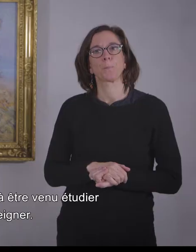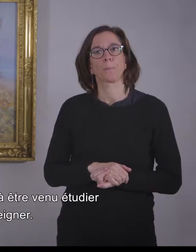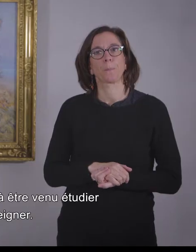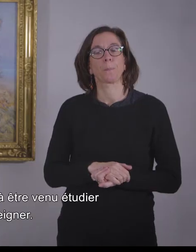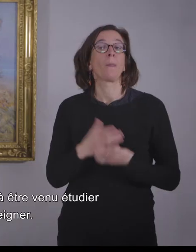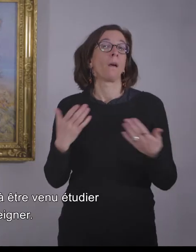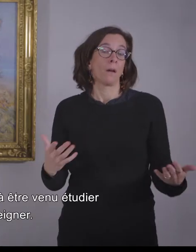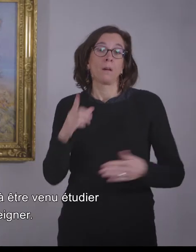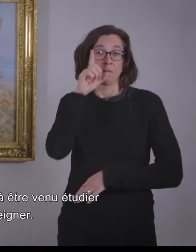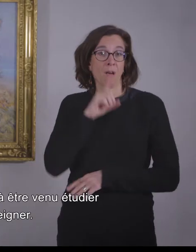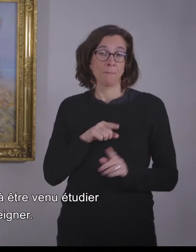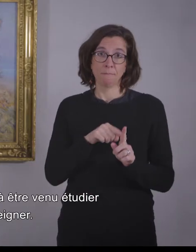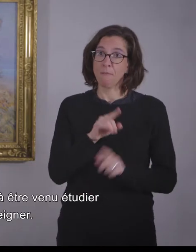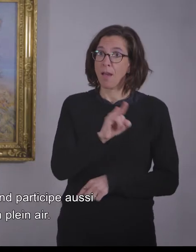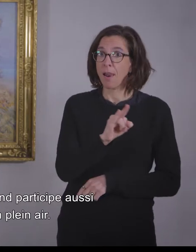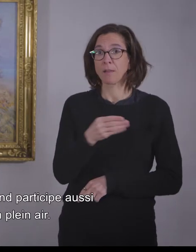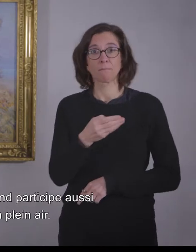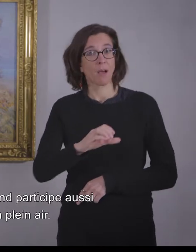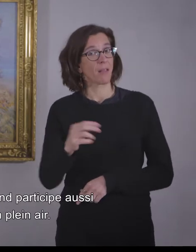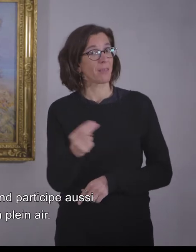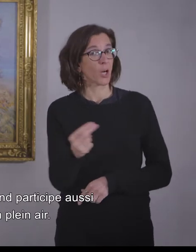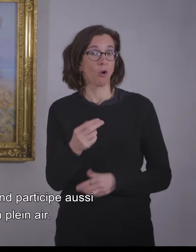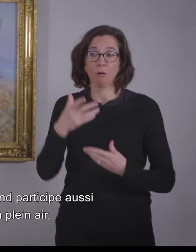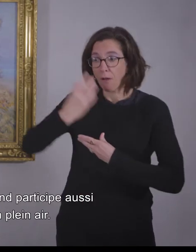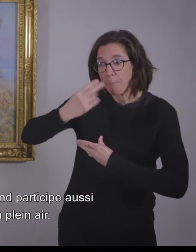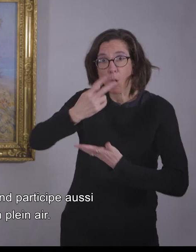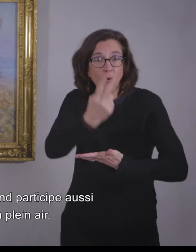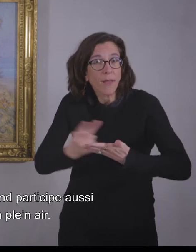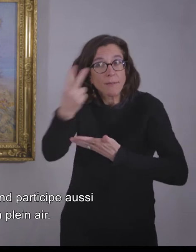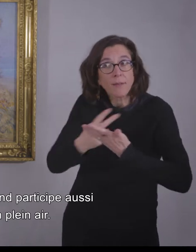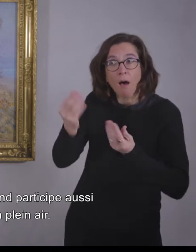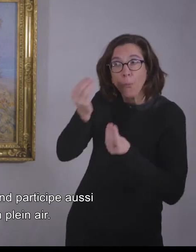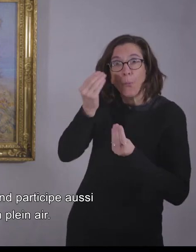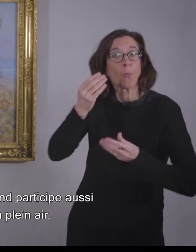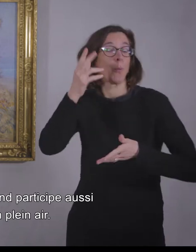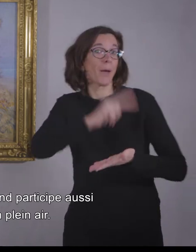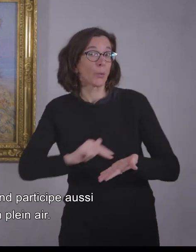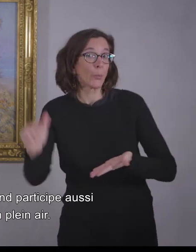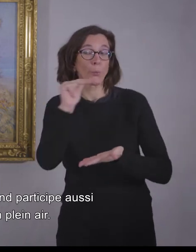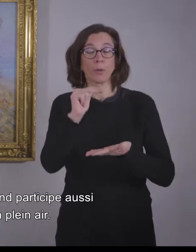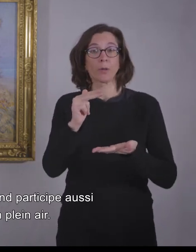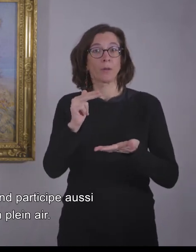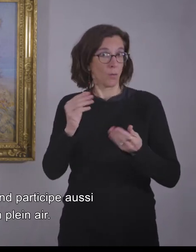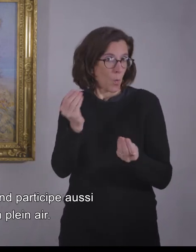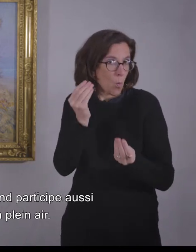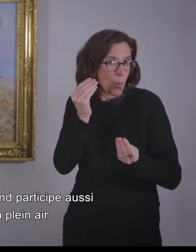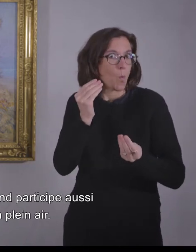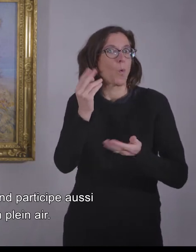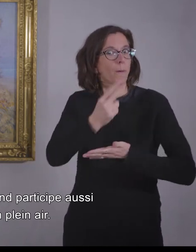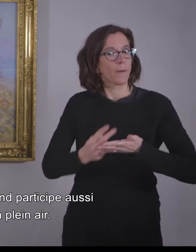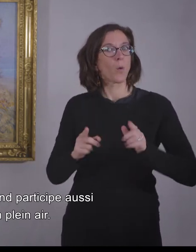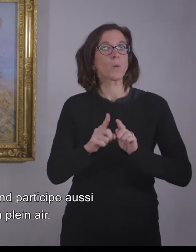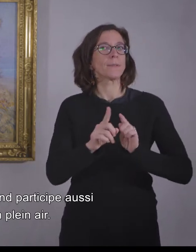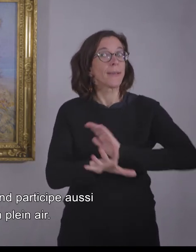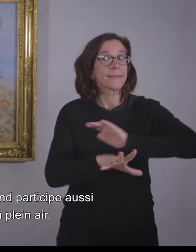Hélène MacNicolle va donc pouvoir apprendre le dessin, la peinture et participe à des cours de dessin en plein